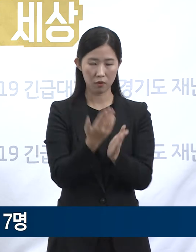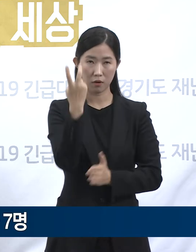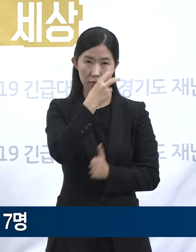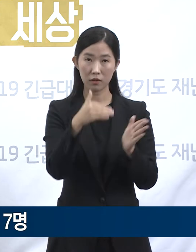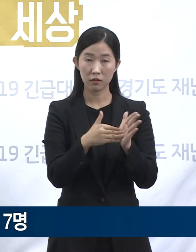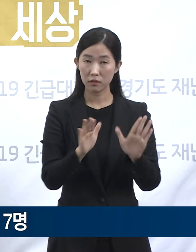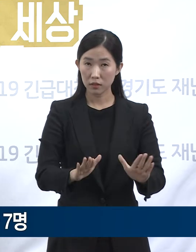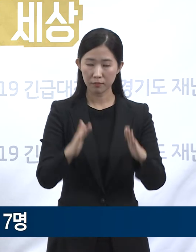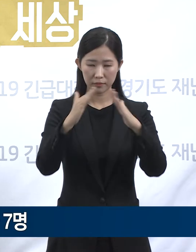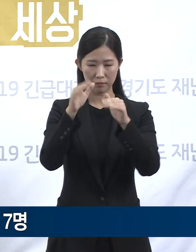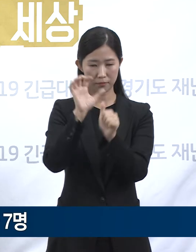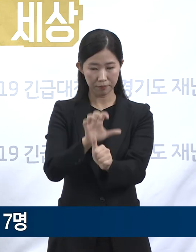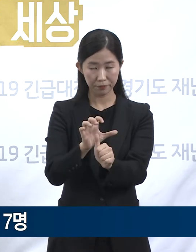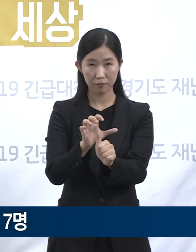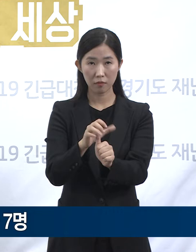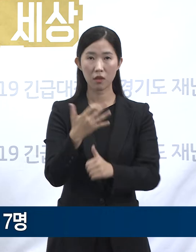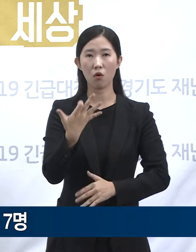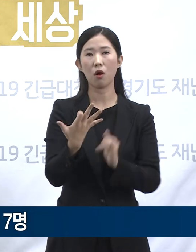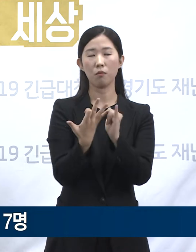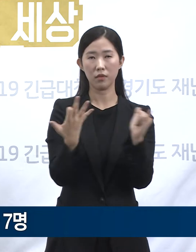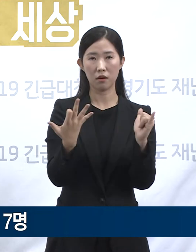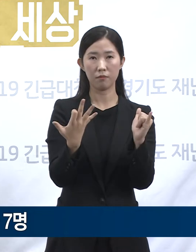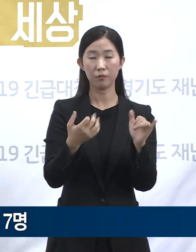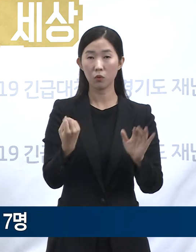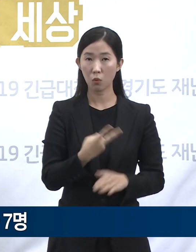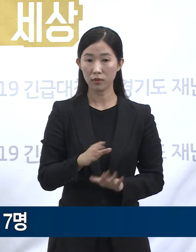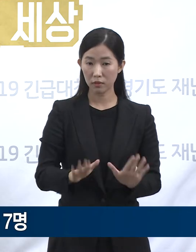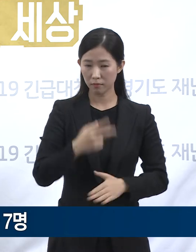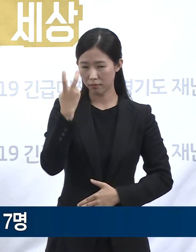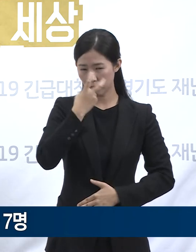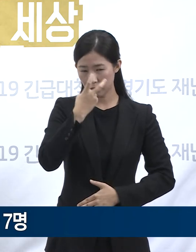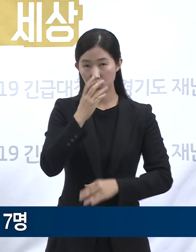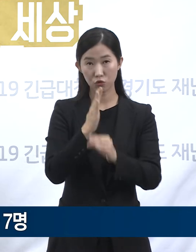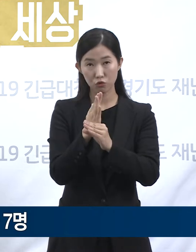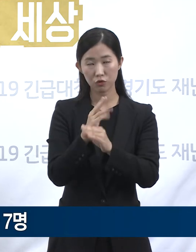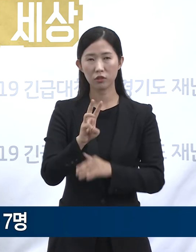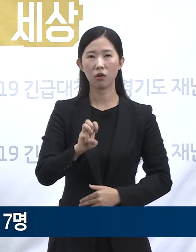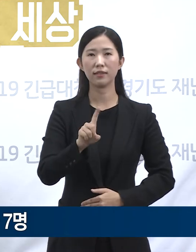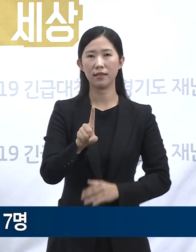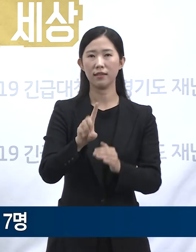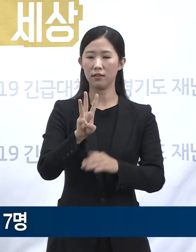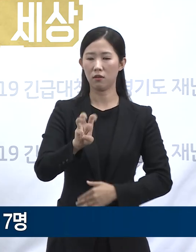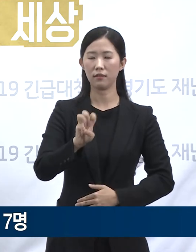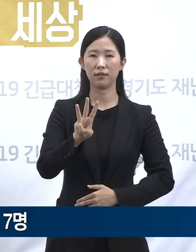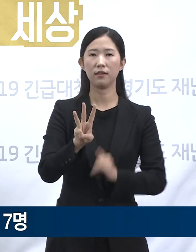조치에 들어가 있는 분이 19명, 능동감시를 받고 있는 분이 33명입니다.